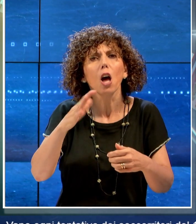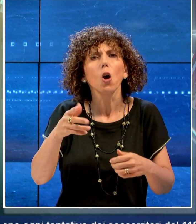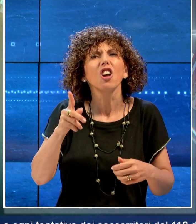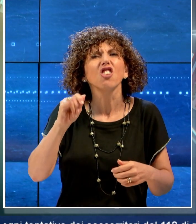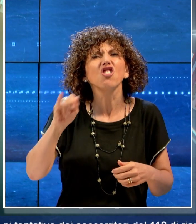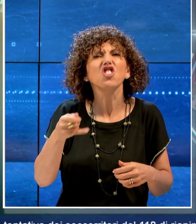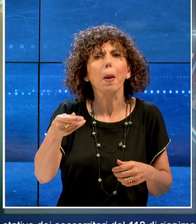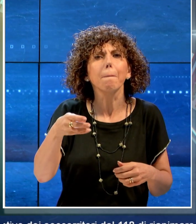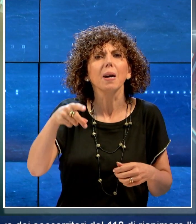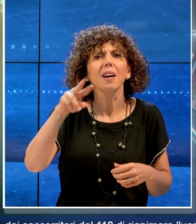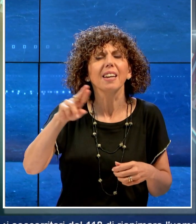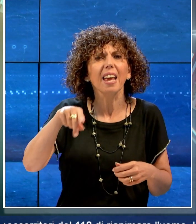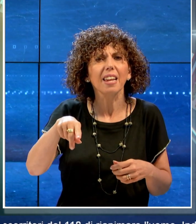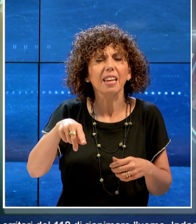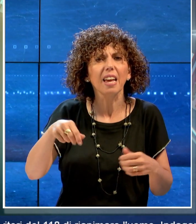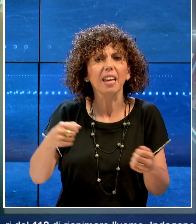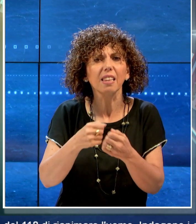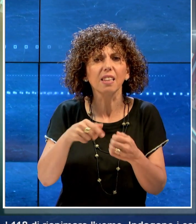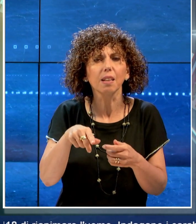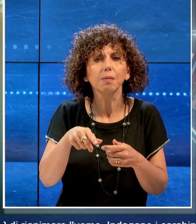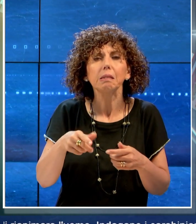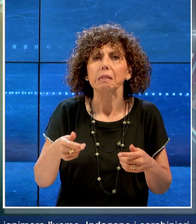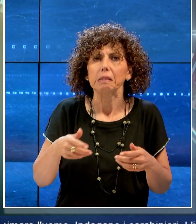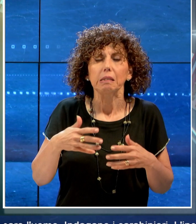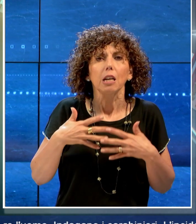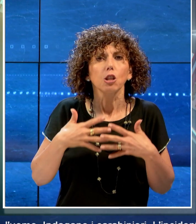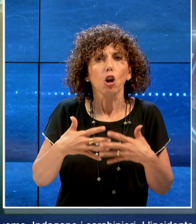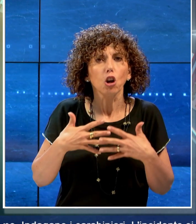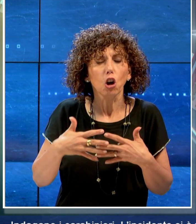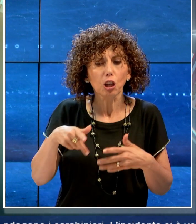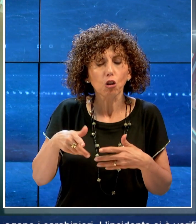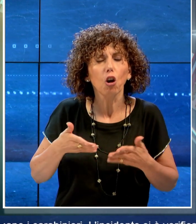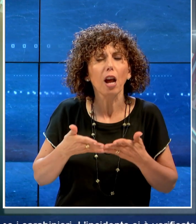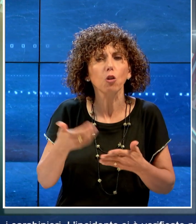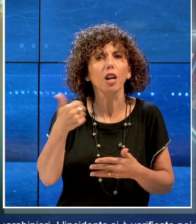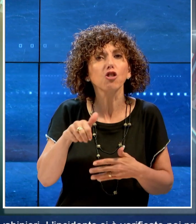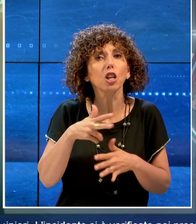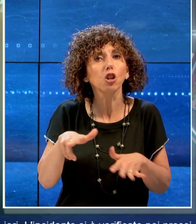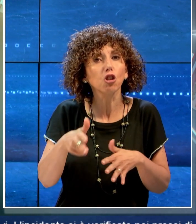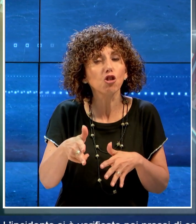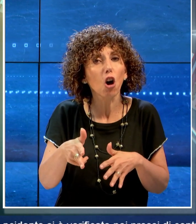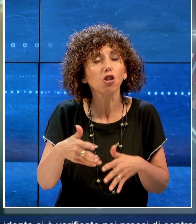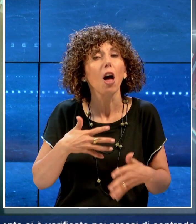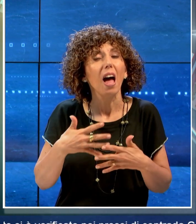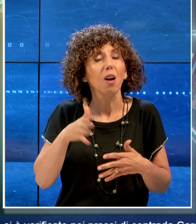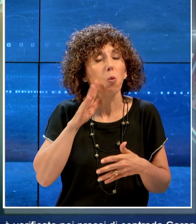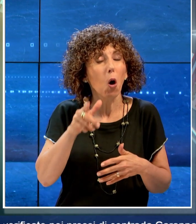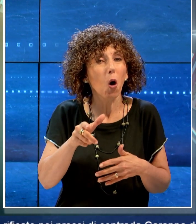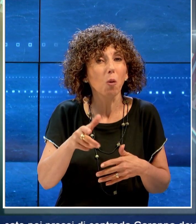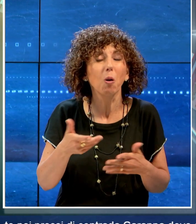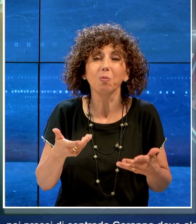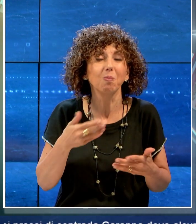Jeep Renegade. Vanno ogni tentativo dei soccorritori del 118 di rianimare l'uomo,